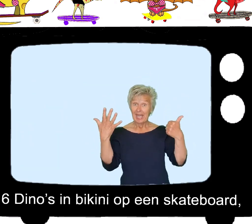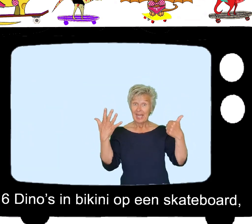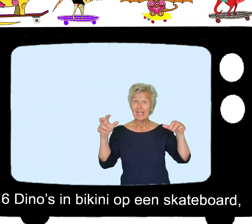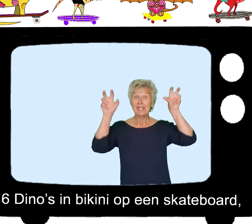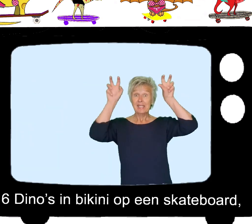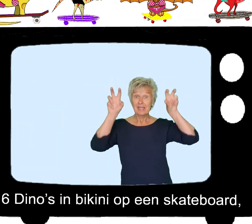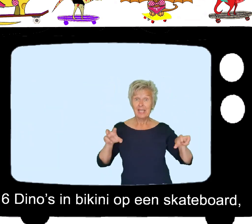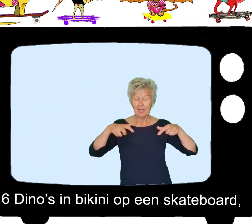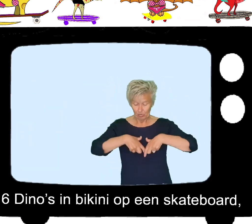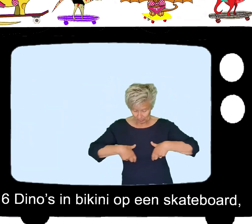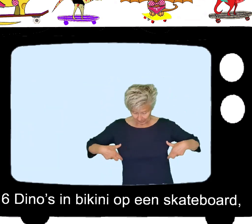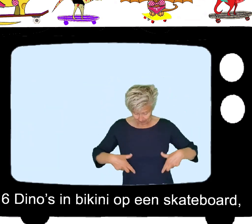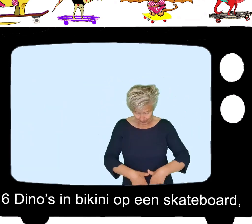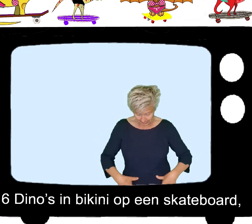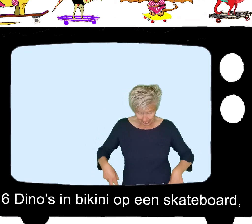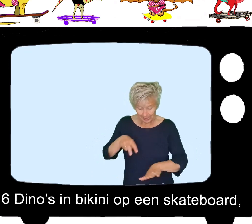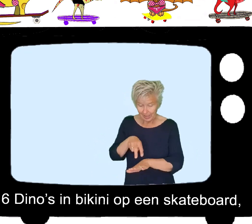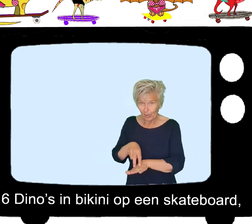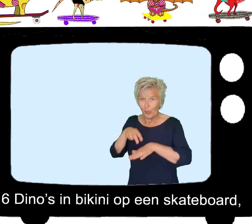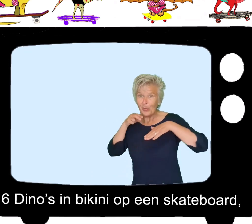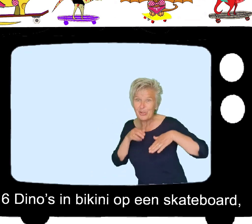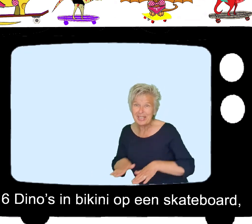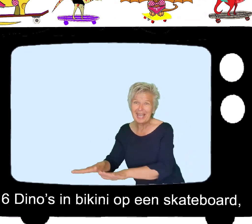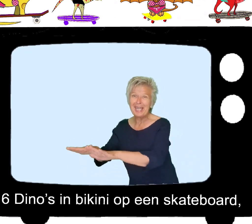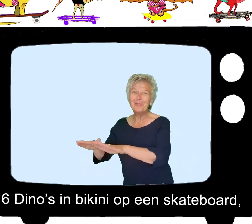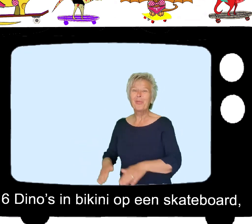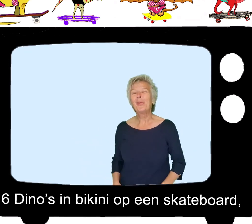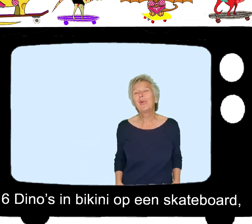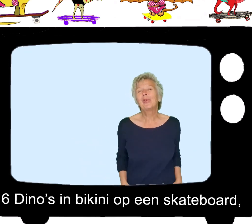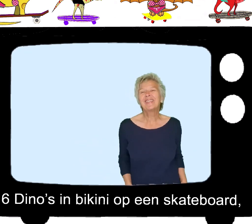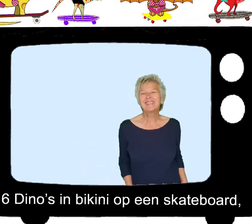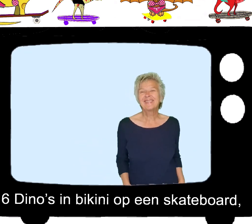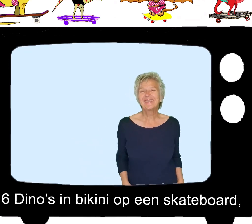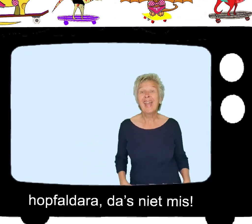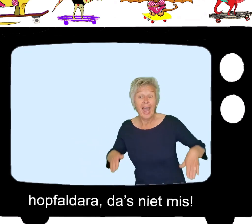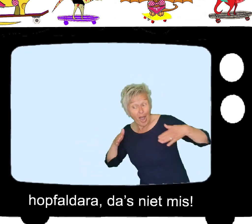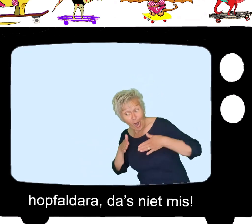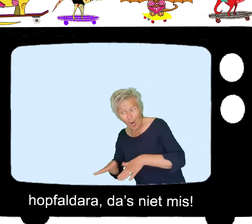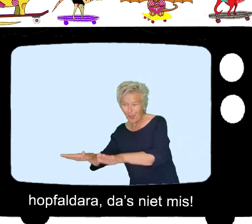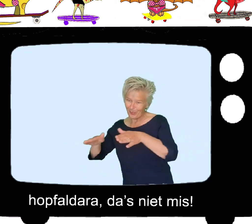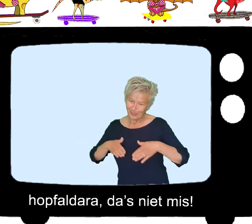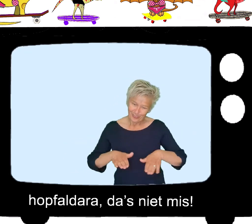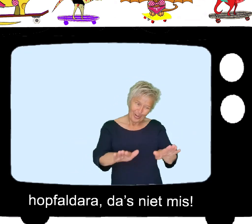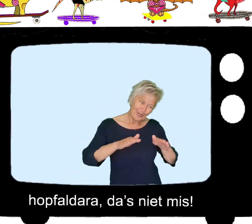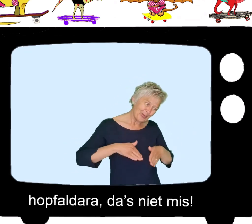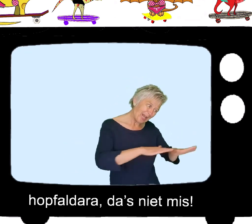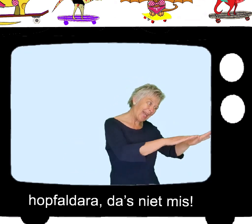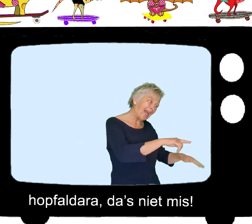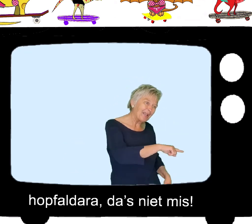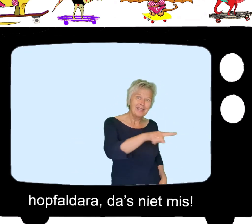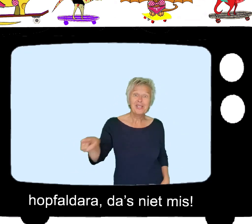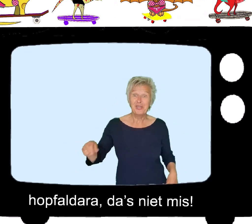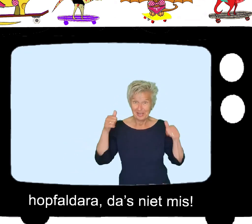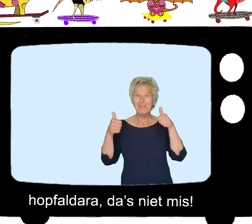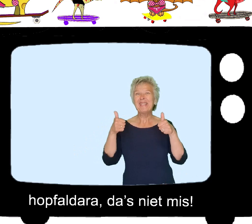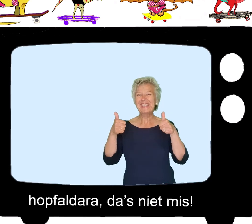Vijf? negen Zes, acht, negen pauldera, dat is niet mis